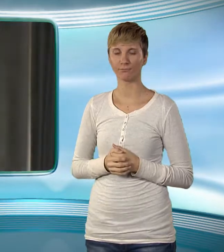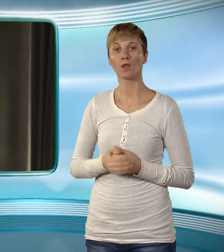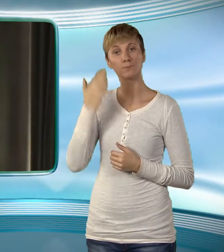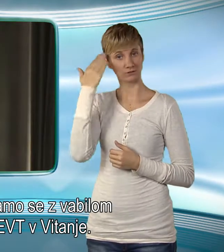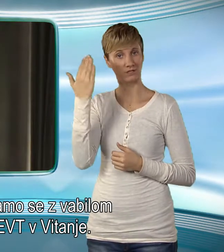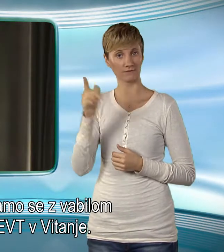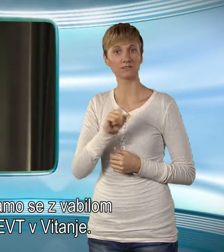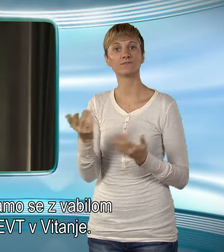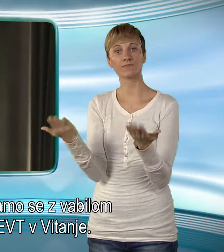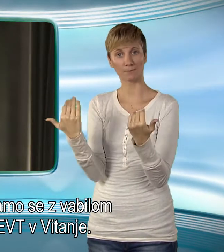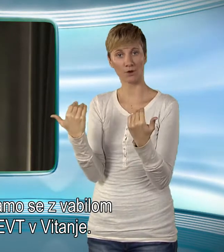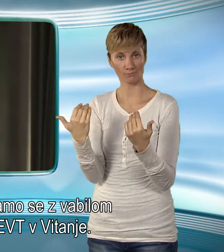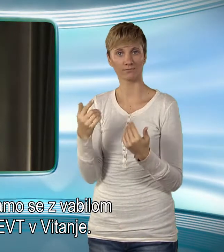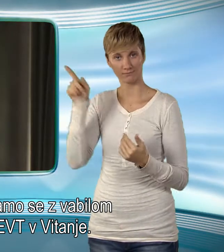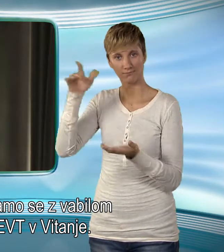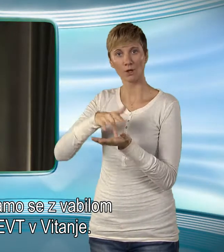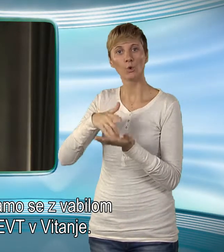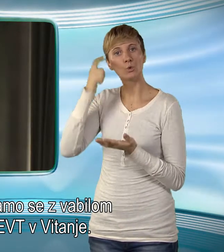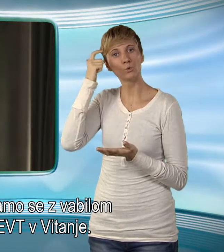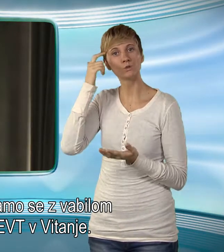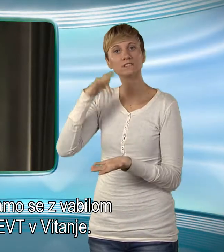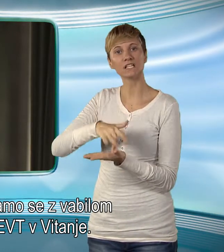Poslavljamo se z vabilom v Kseud v Vitanje.